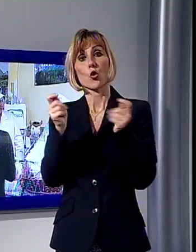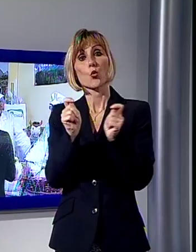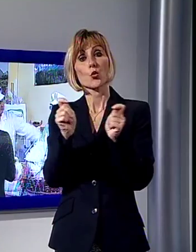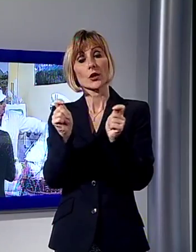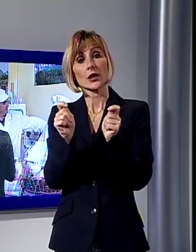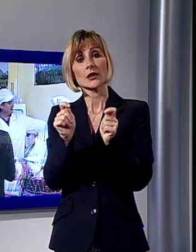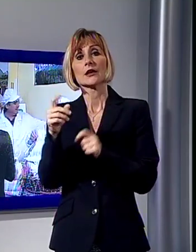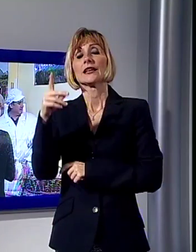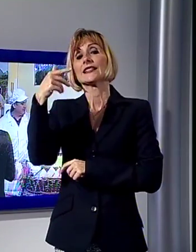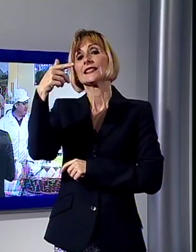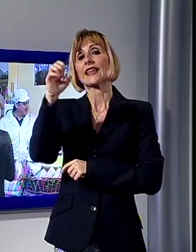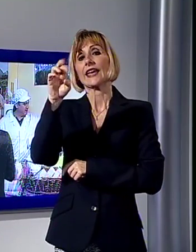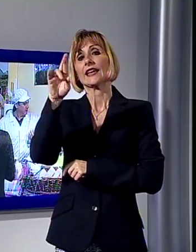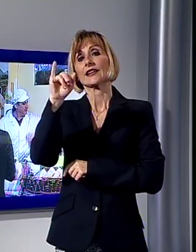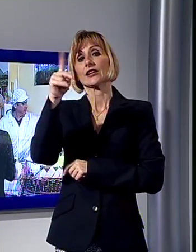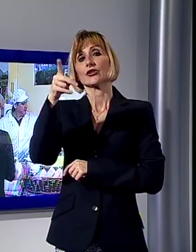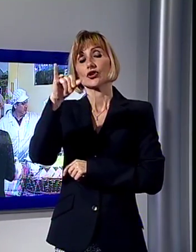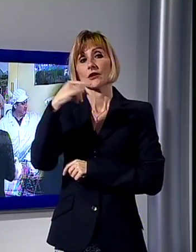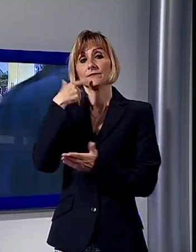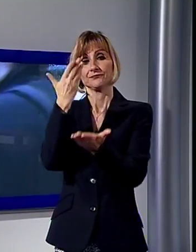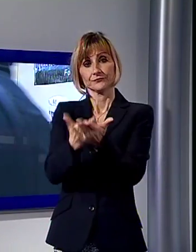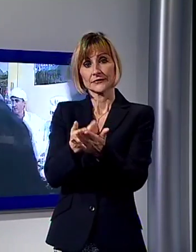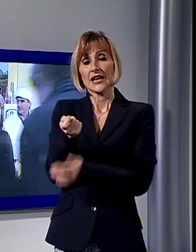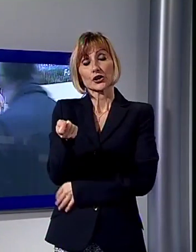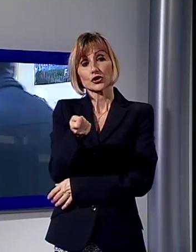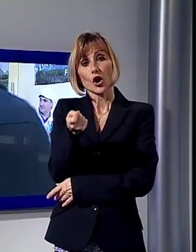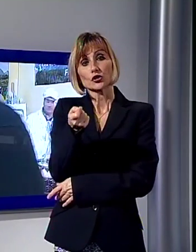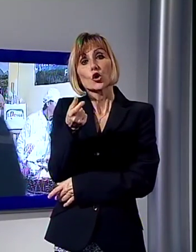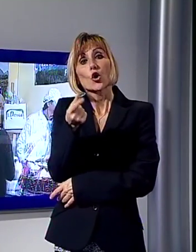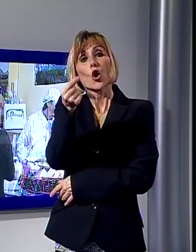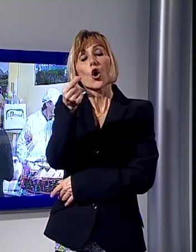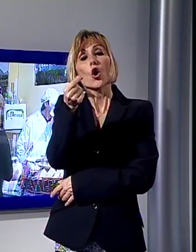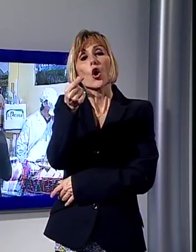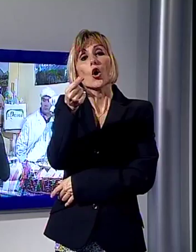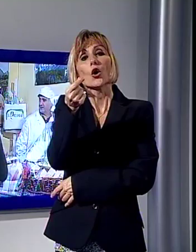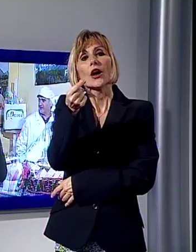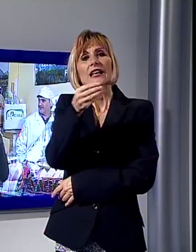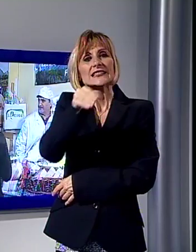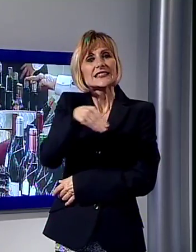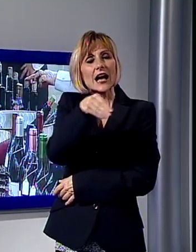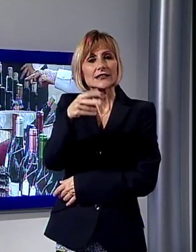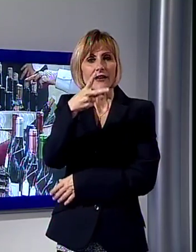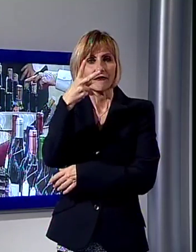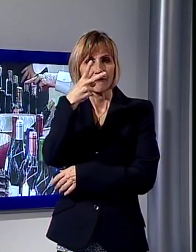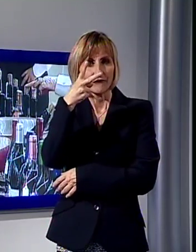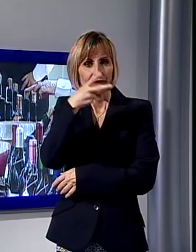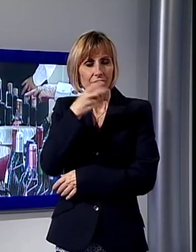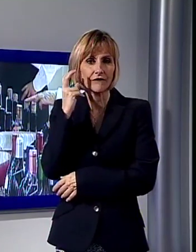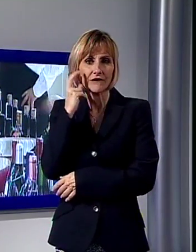Stefano Terigi che presenterà il risotto con salsa verde, lumache e rognone di vitello. A seguire la federazione